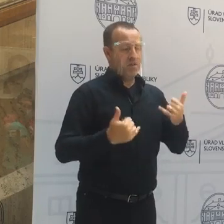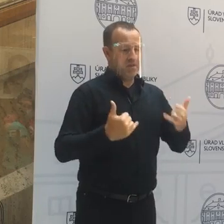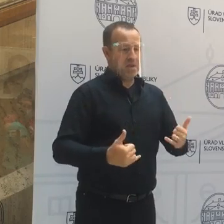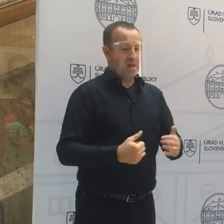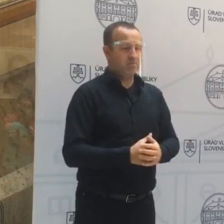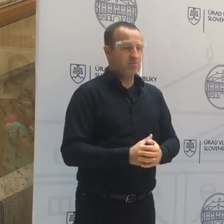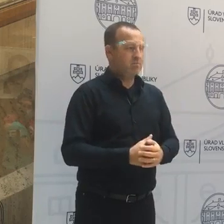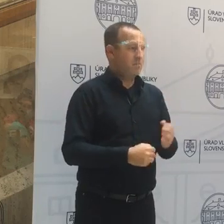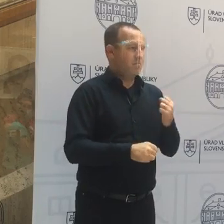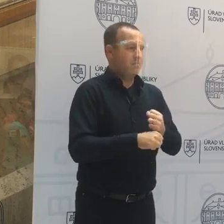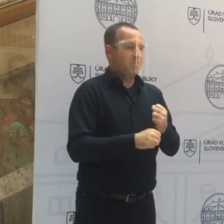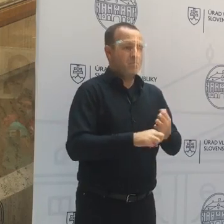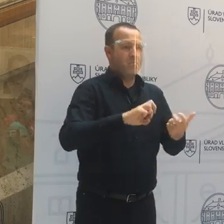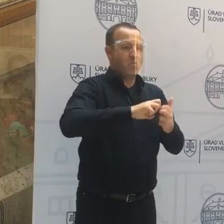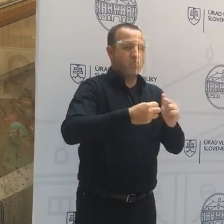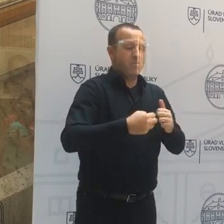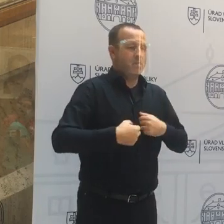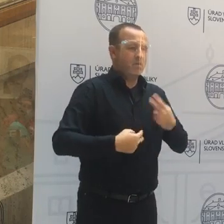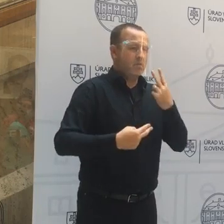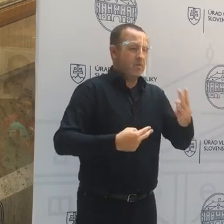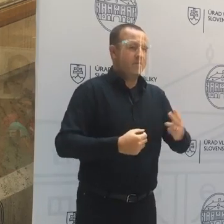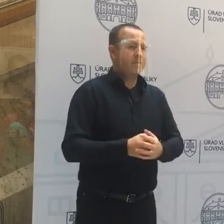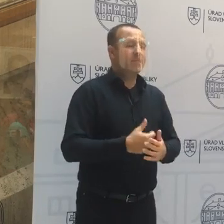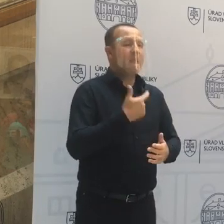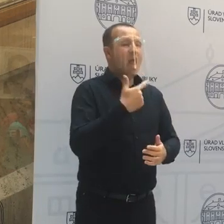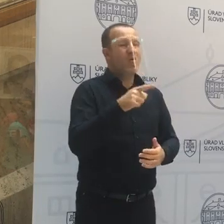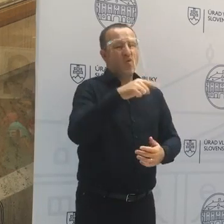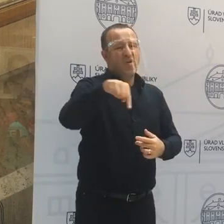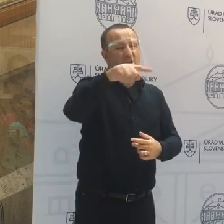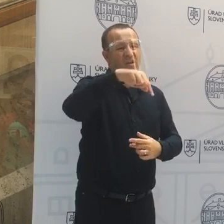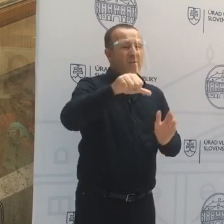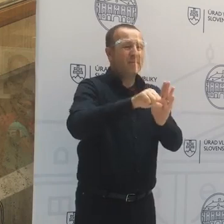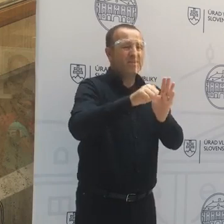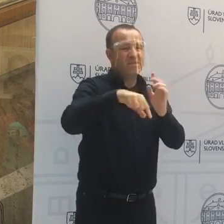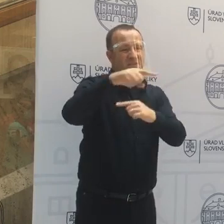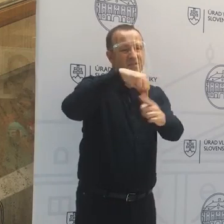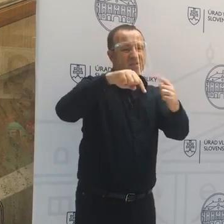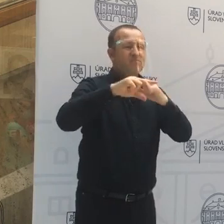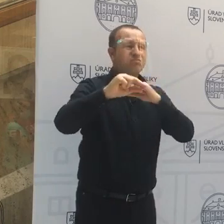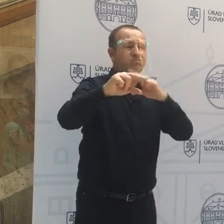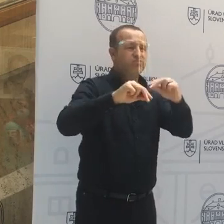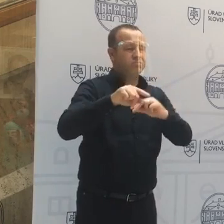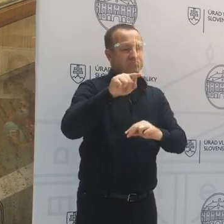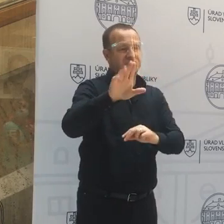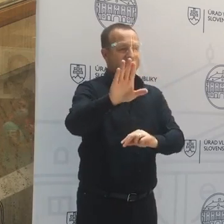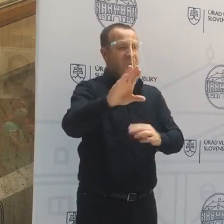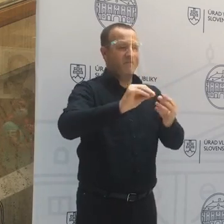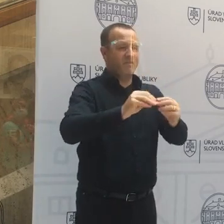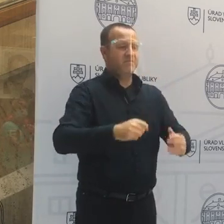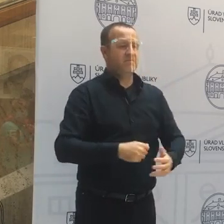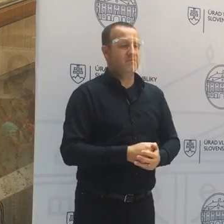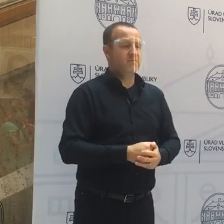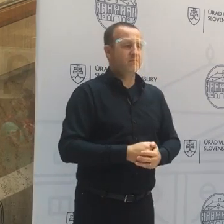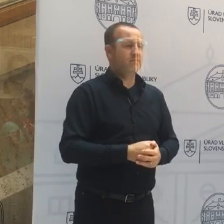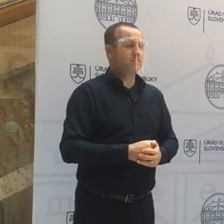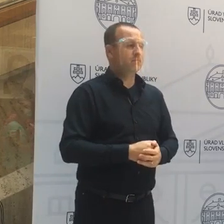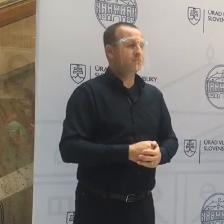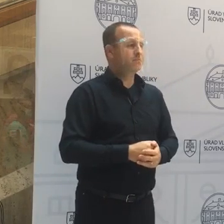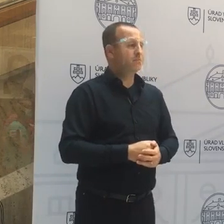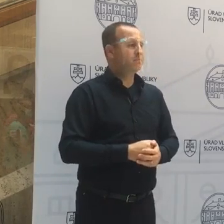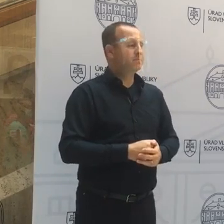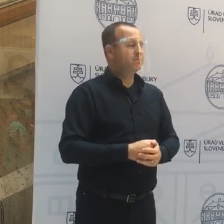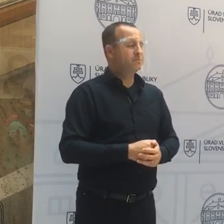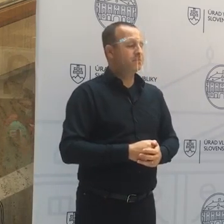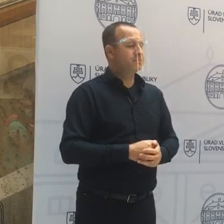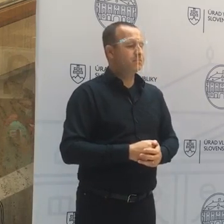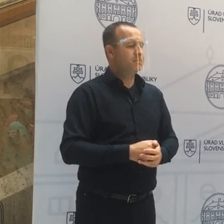Žiadny praktický problém ja nevidím. Ako si to oni medzi sebou vydiskutujú? je ich vec. Pán krajinek, ja by som sa chcel